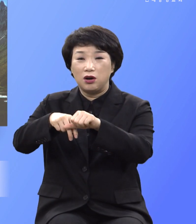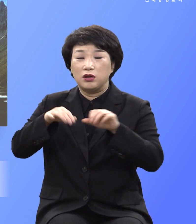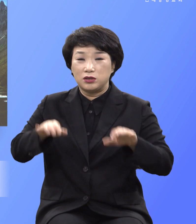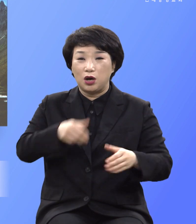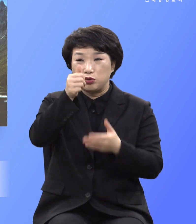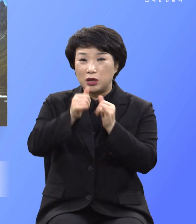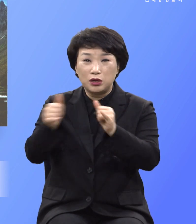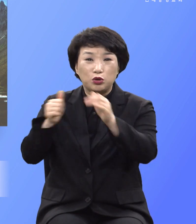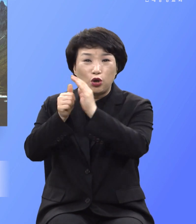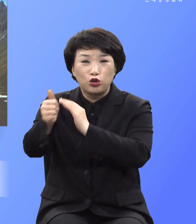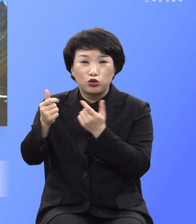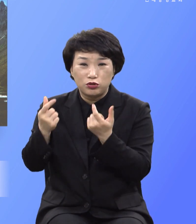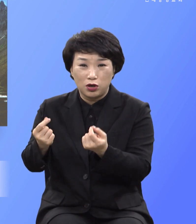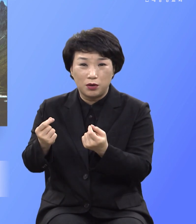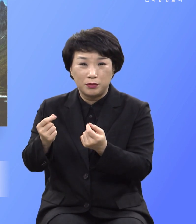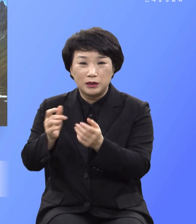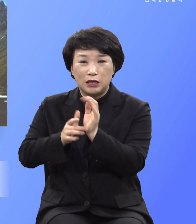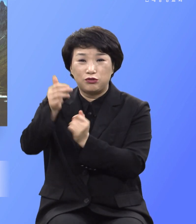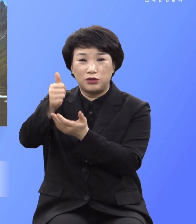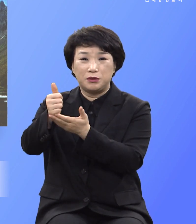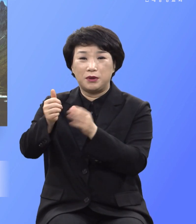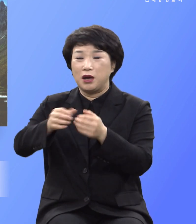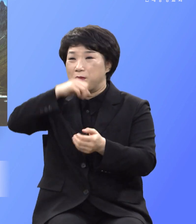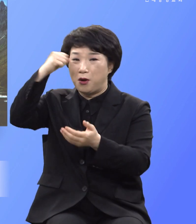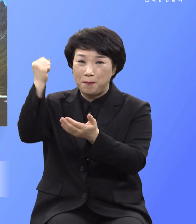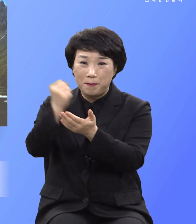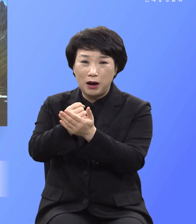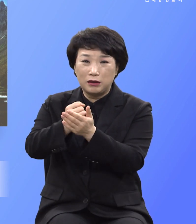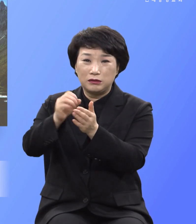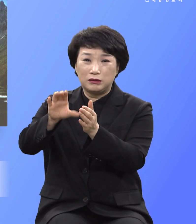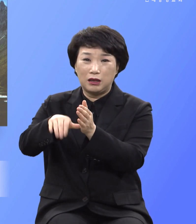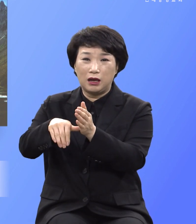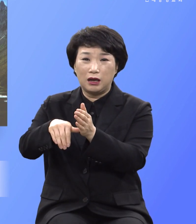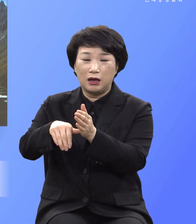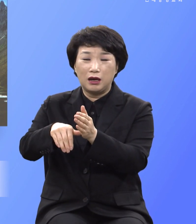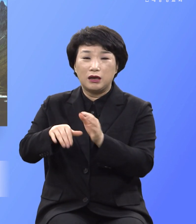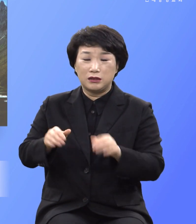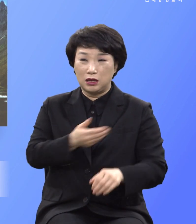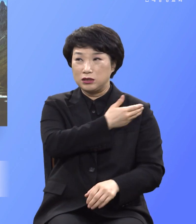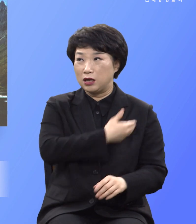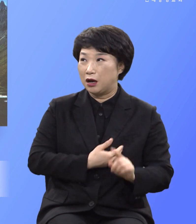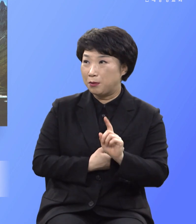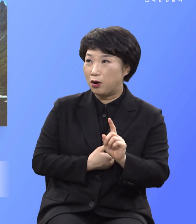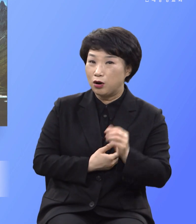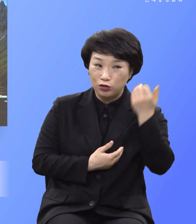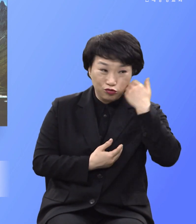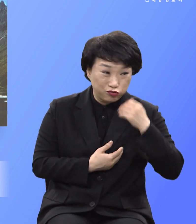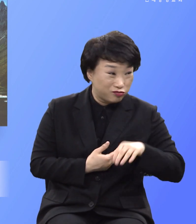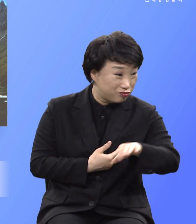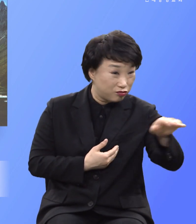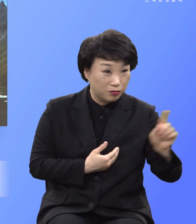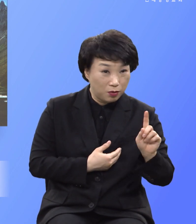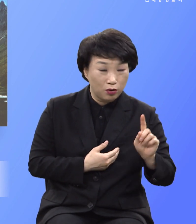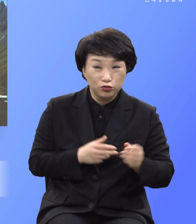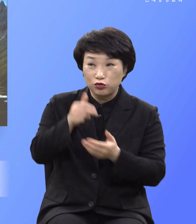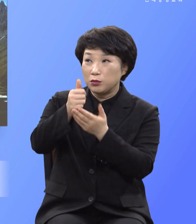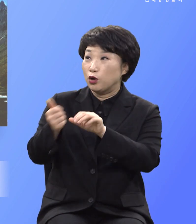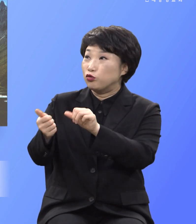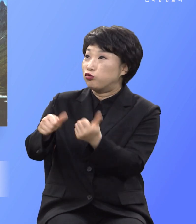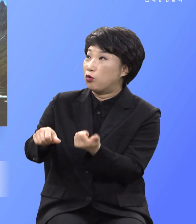죄인 괴수로 치고 못 박을 때 죄자들은 아무도 그 주님이 왜 죽어야 되는지